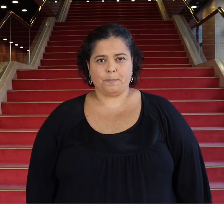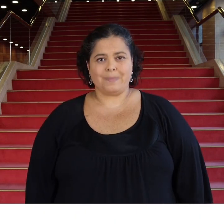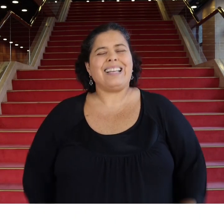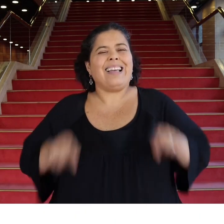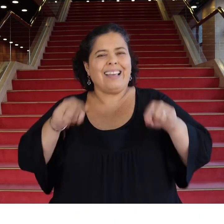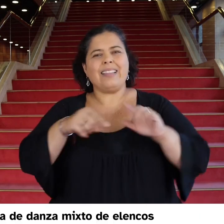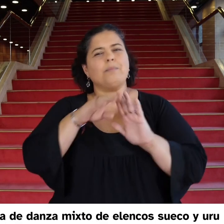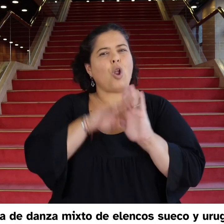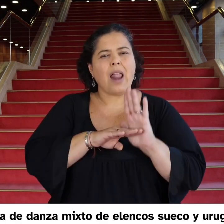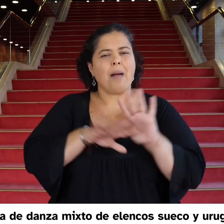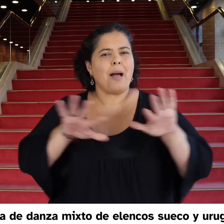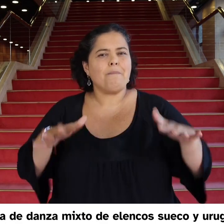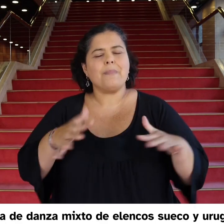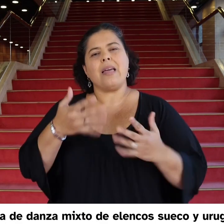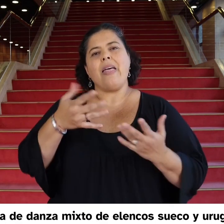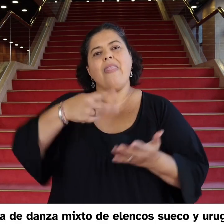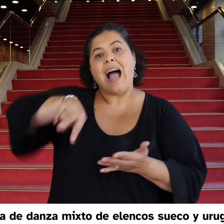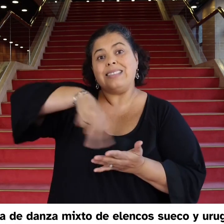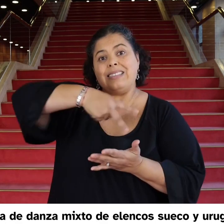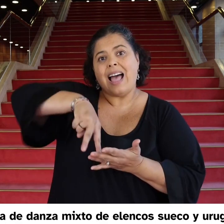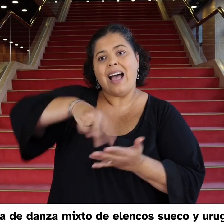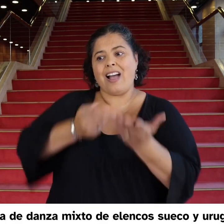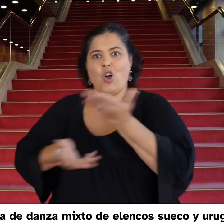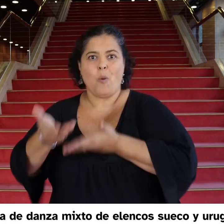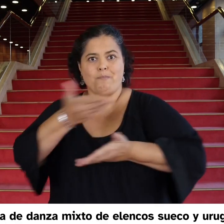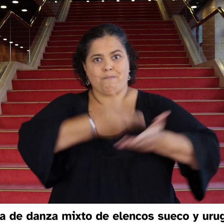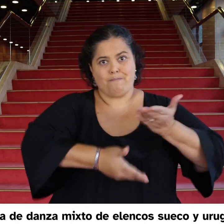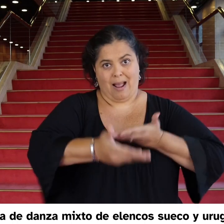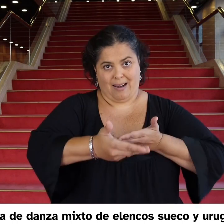Programa de danza compartido por elenco sueco y uruguayo